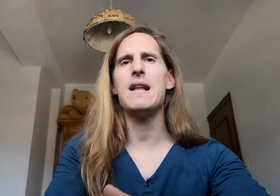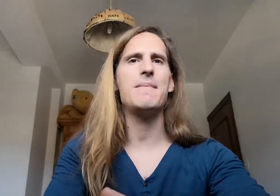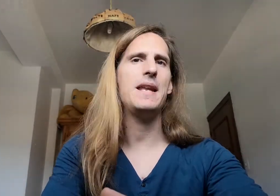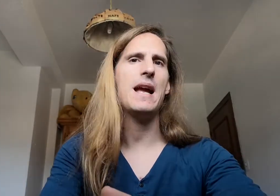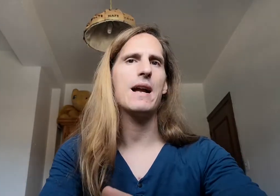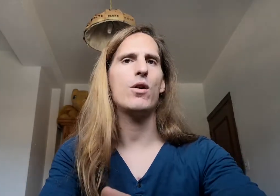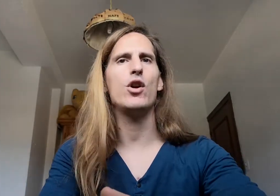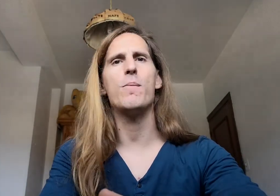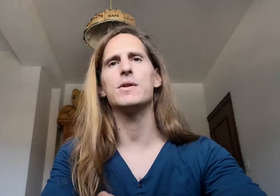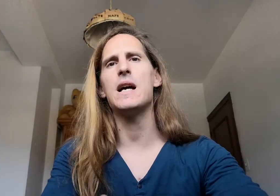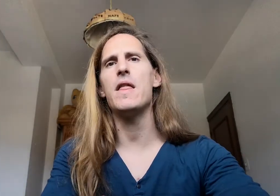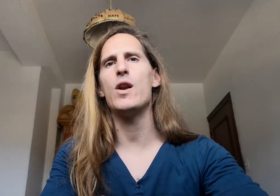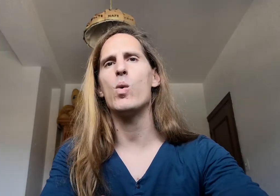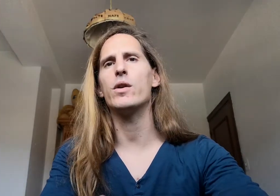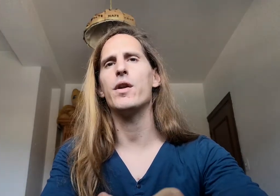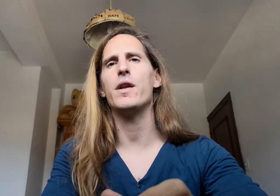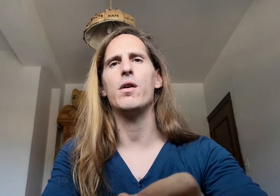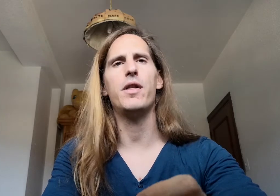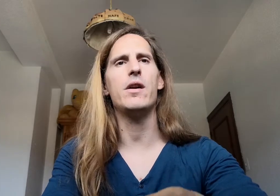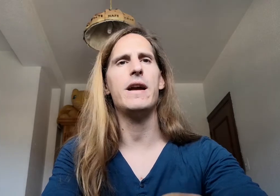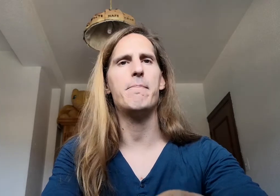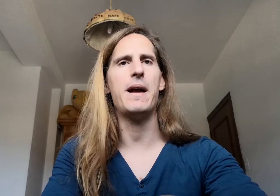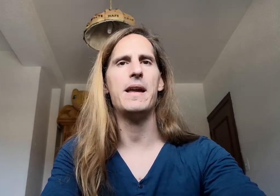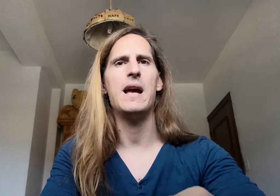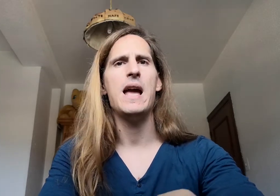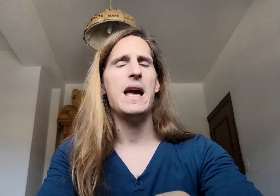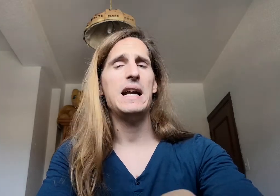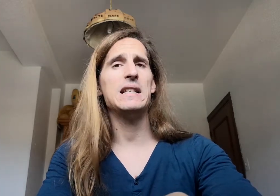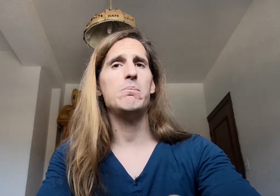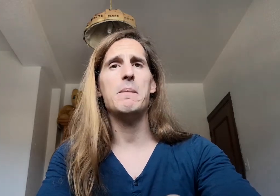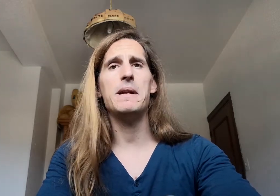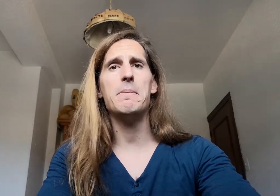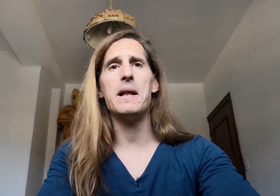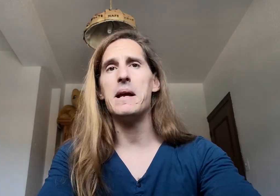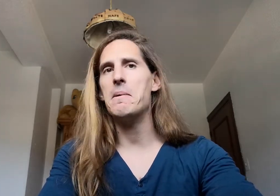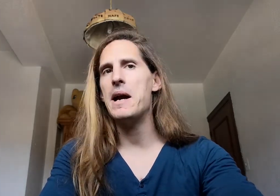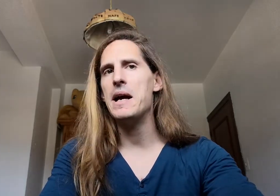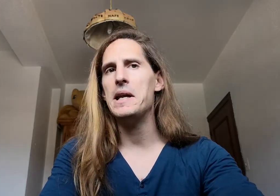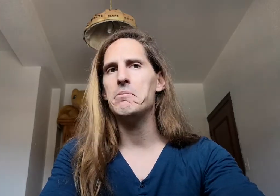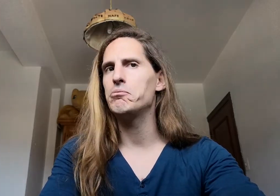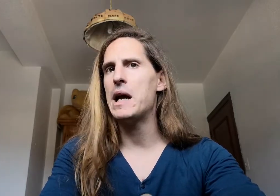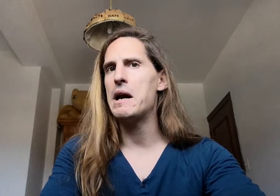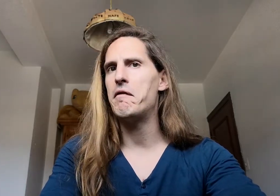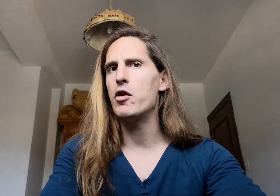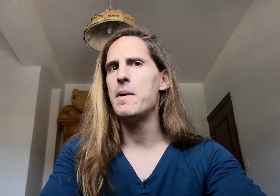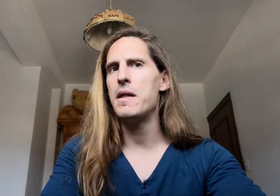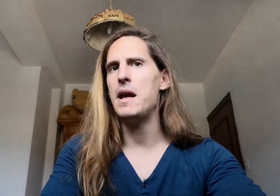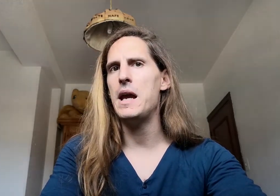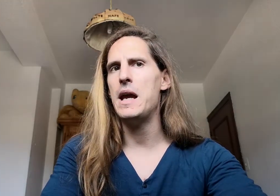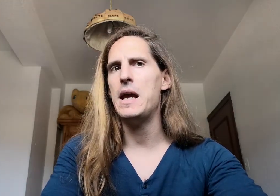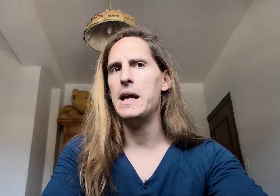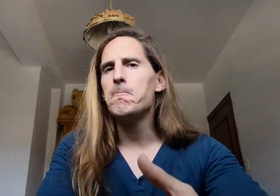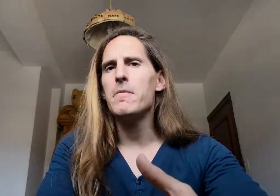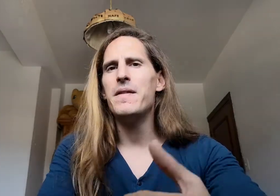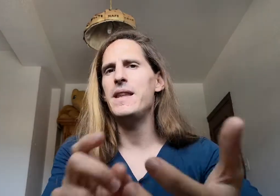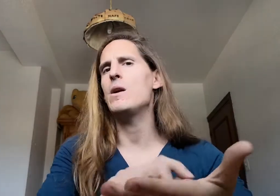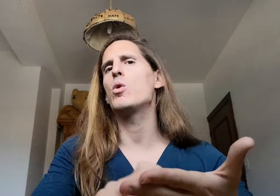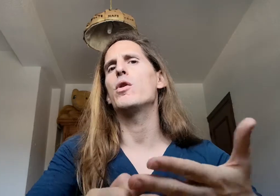almería código postal 04250 que españa está simplemente para que veáis una forma de cuando